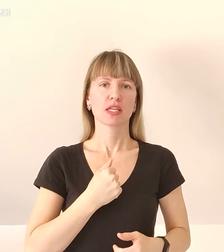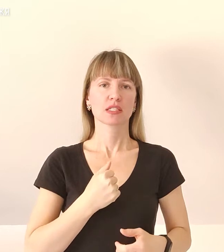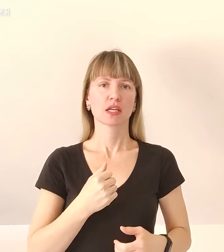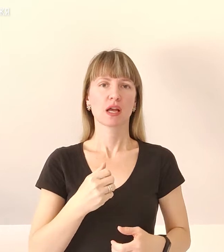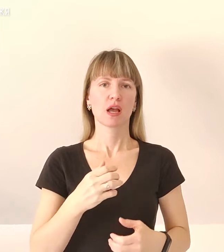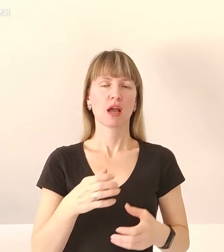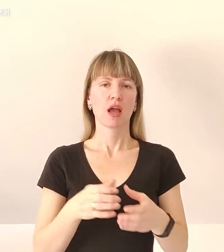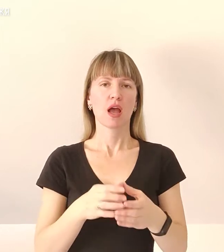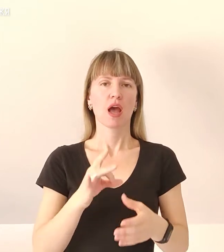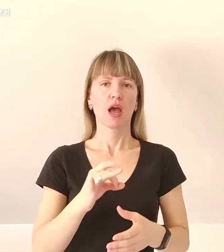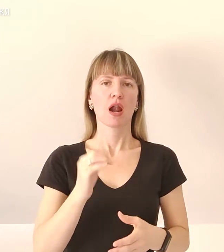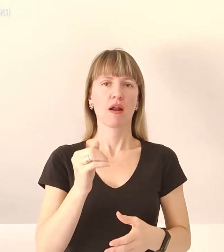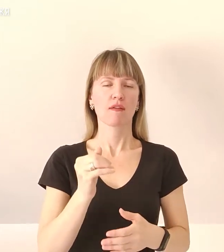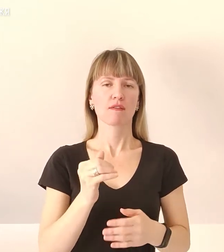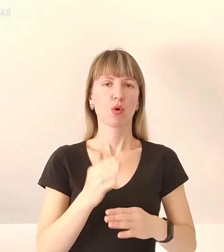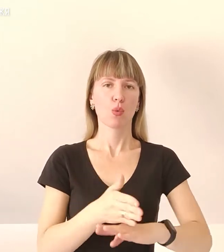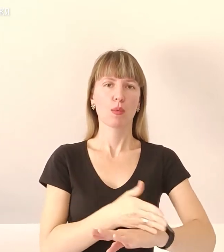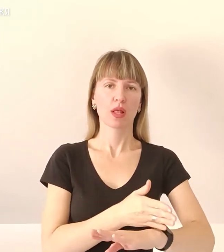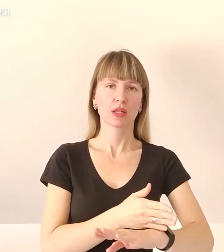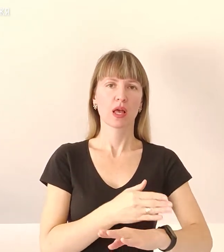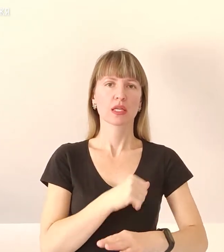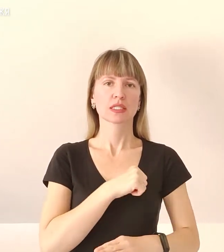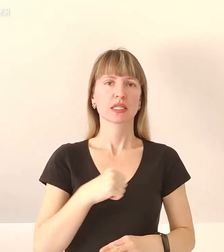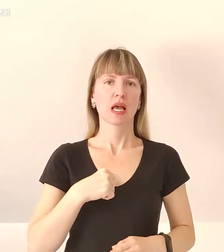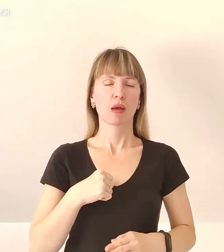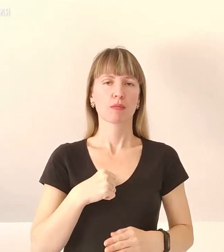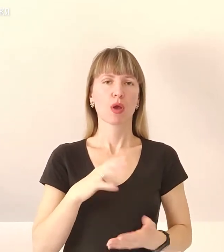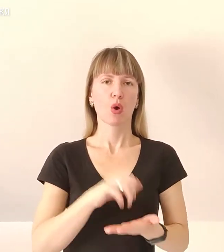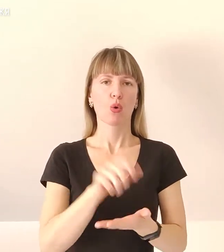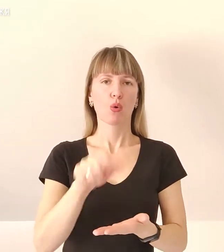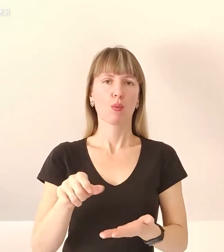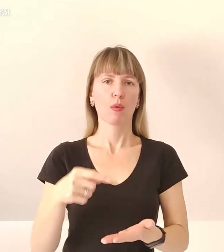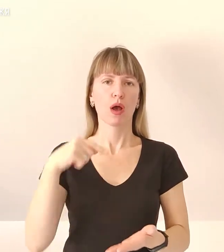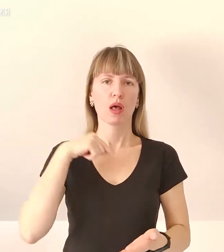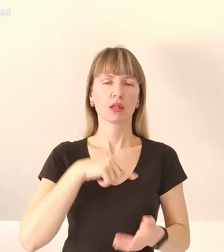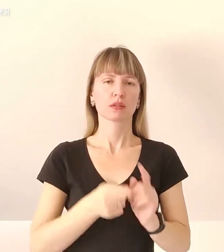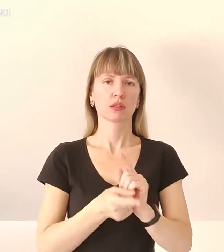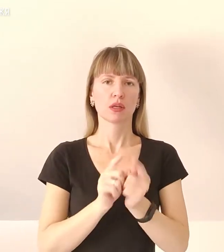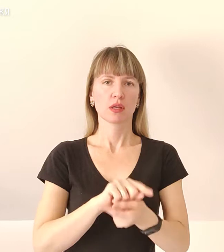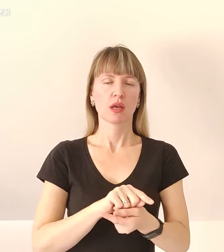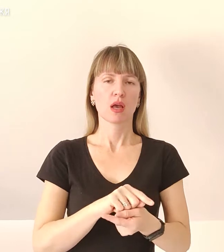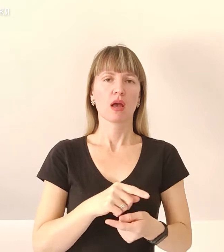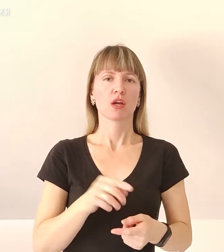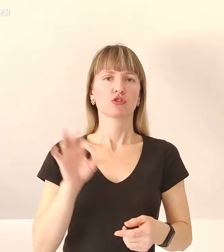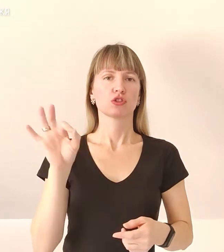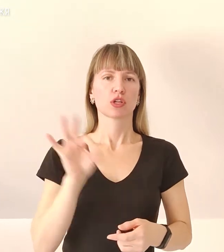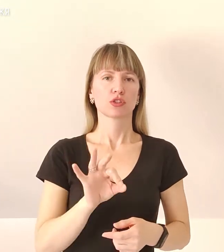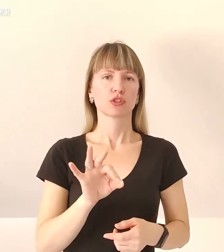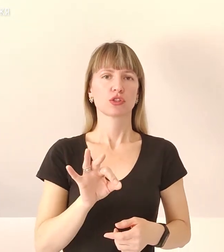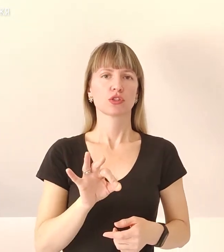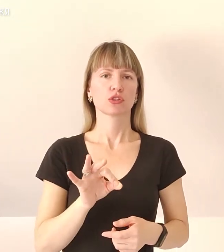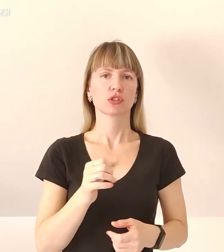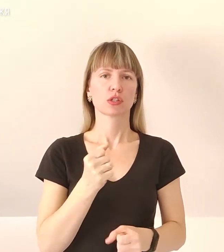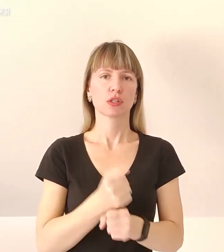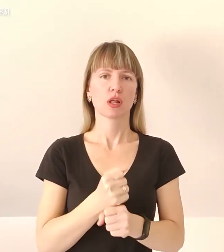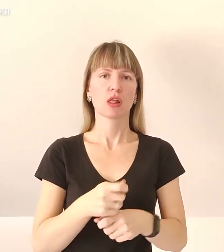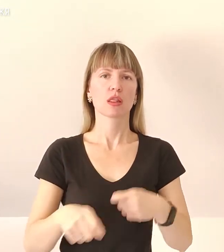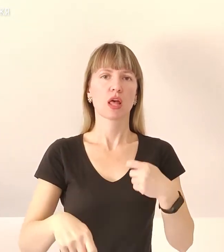уповільнився, а самі окупанти деморалізовані. Звід не менше, все частіше вдаються до порушень міжнародного